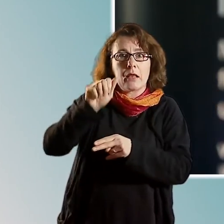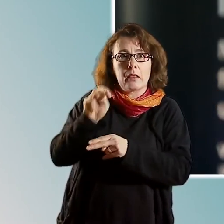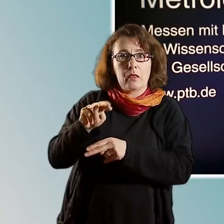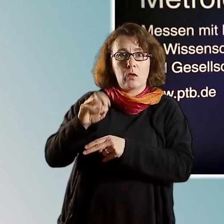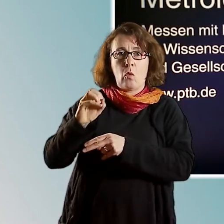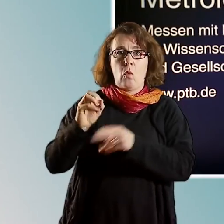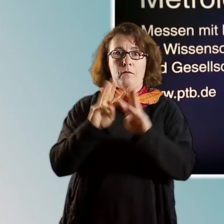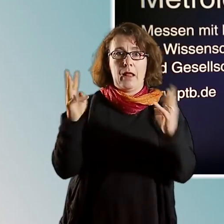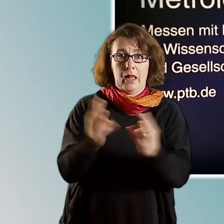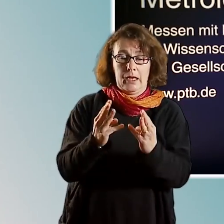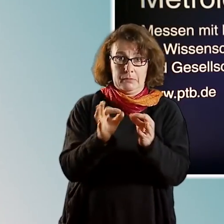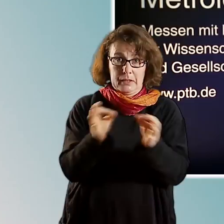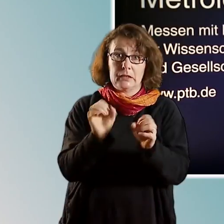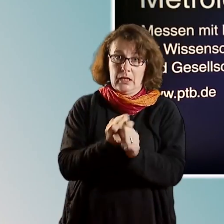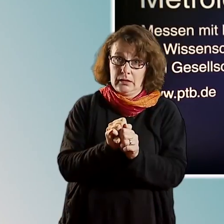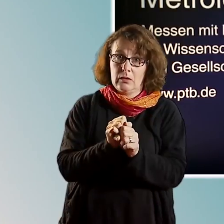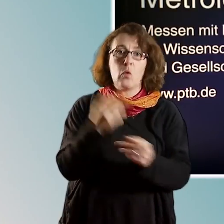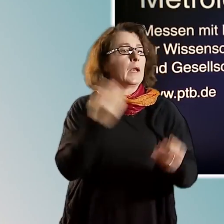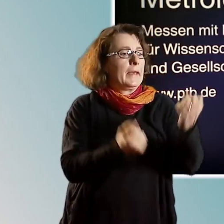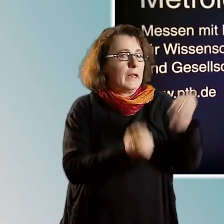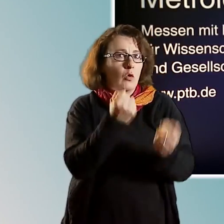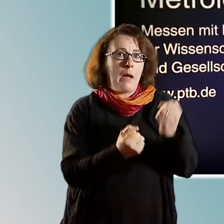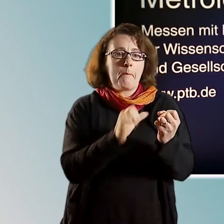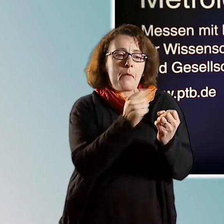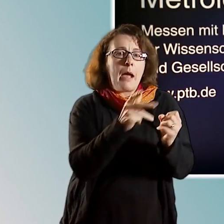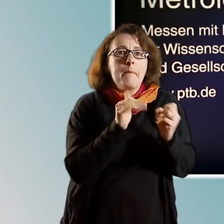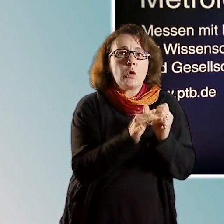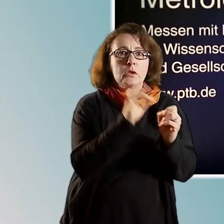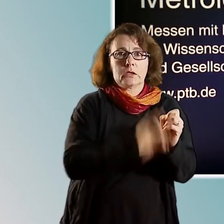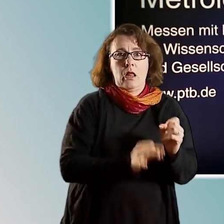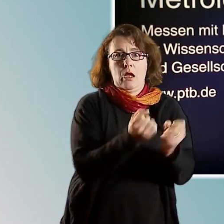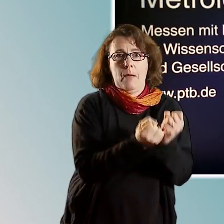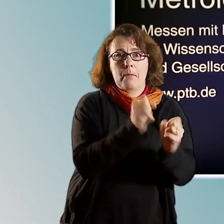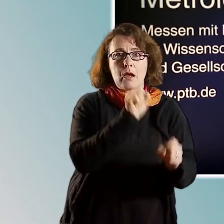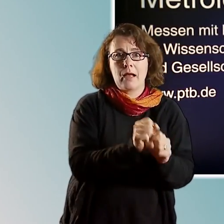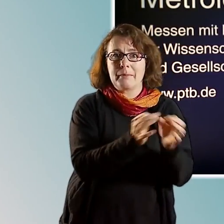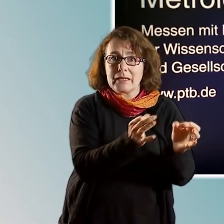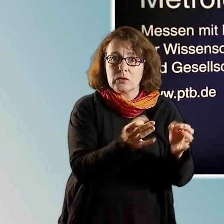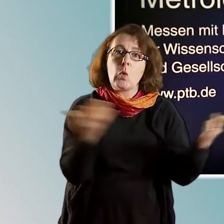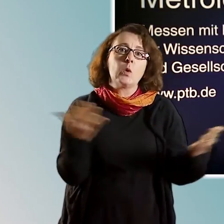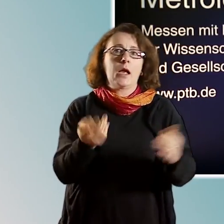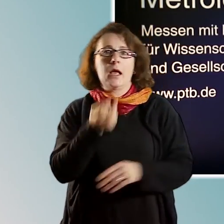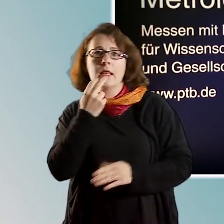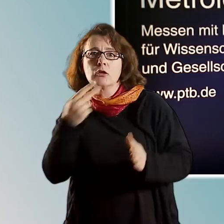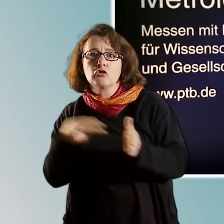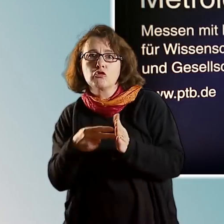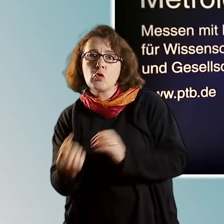Wir kennen das Kilogramm bis auf wenige Millionstel Gramm genau. Oder können bei den elektrischen Stromstärken auch mit